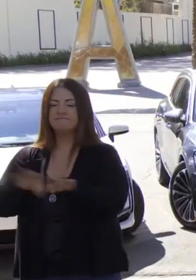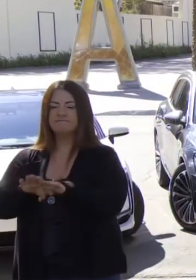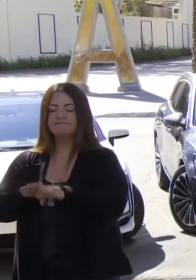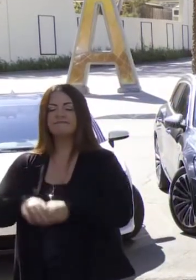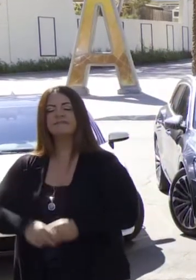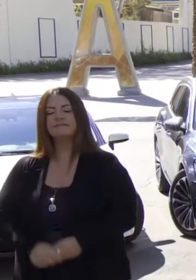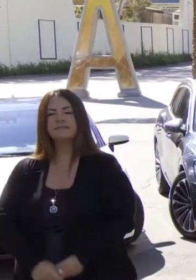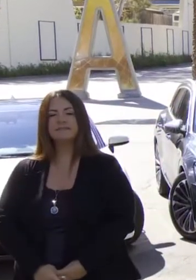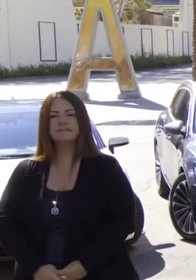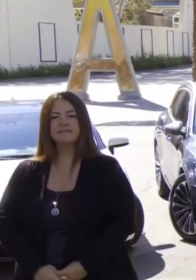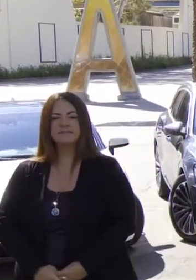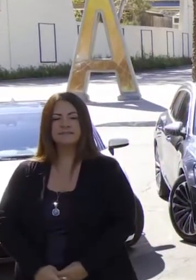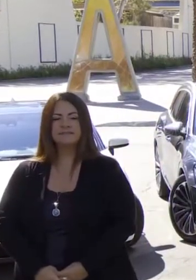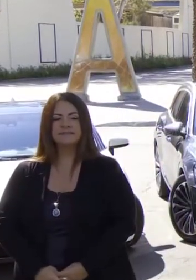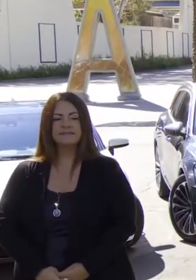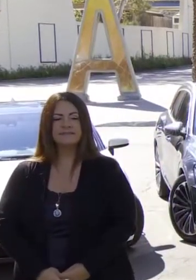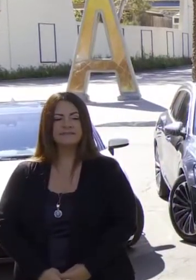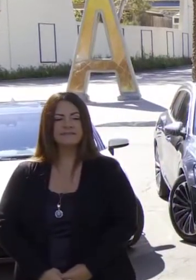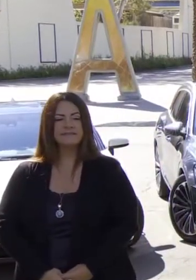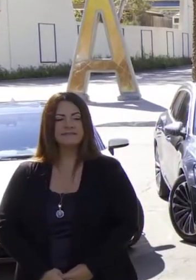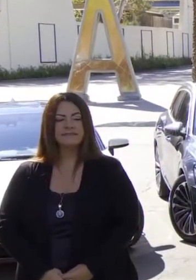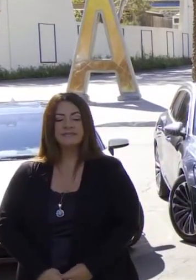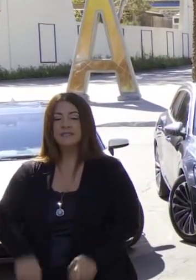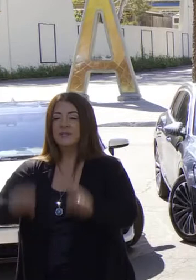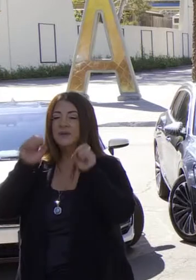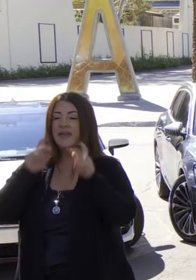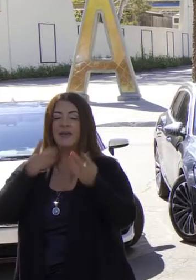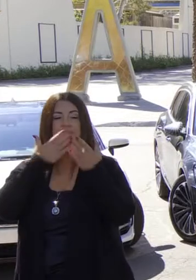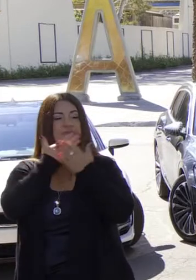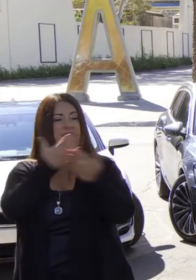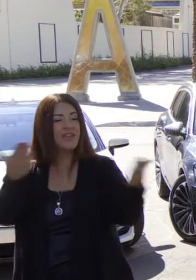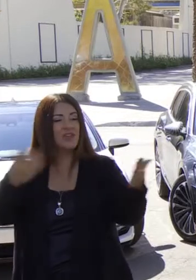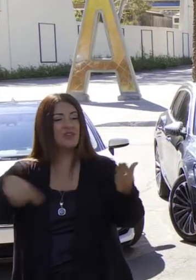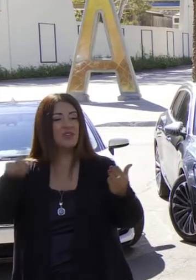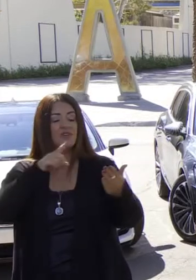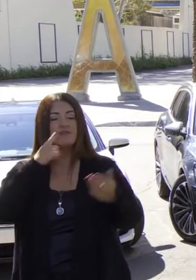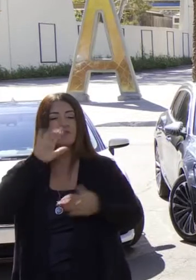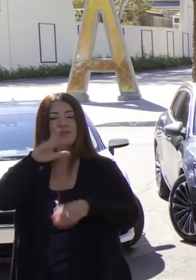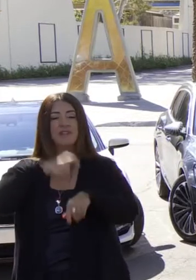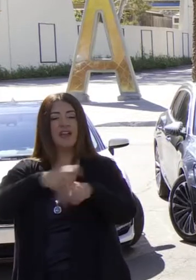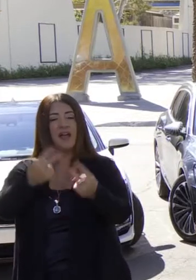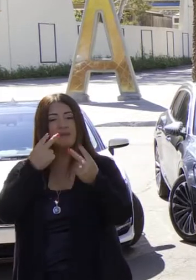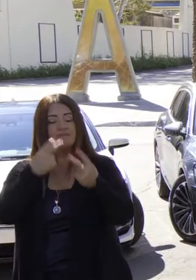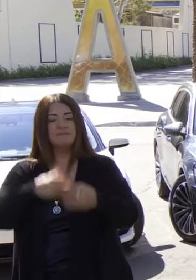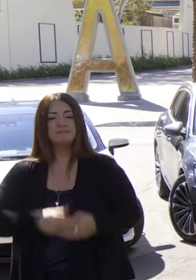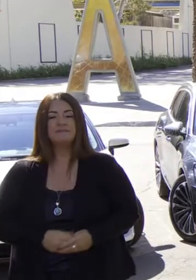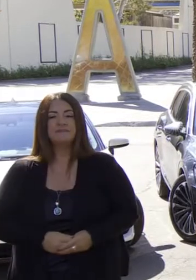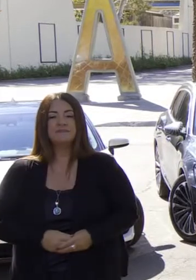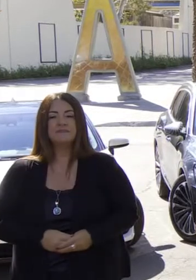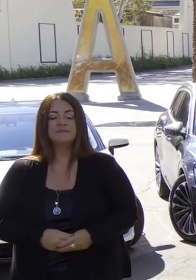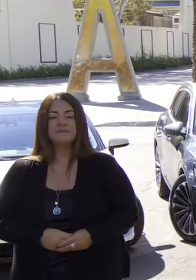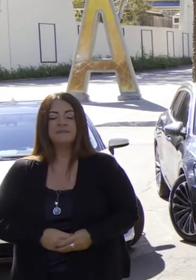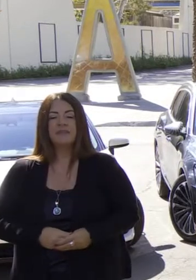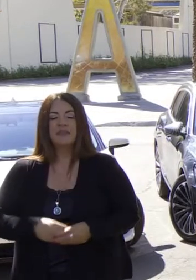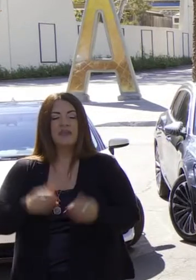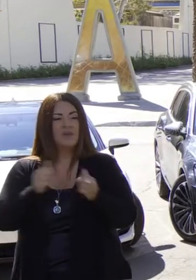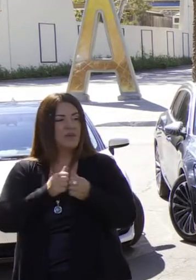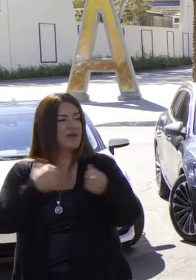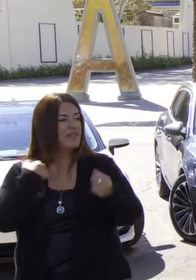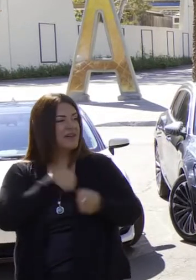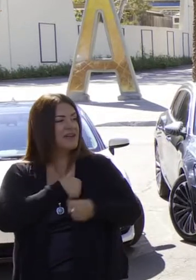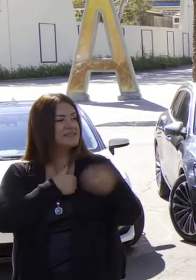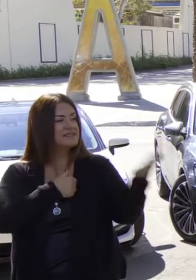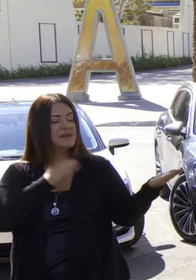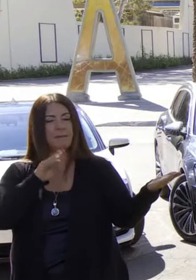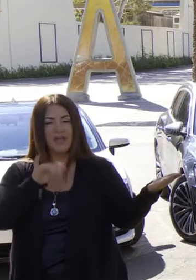derrames de petróleo. Bien, pues con eso, muchas gracias a todos por el privilegio de su tiempo, por sintonizarnos